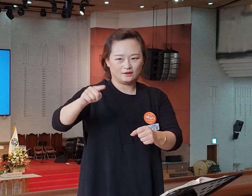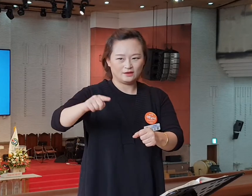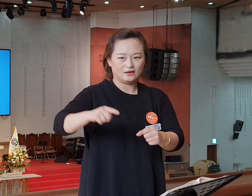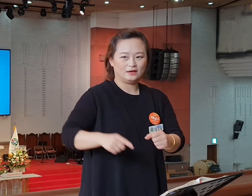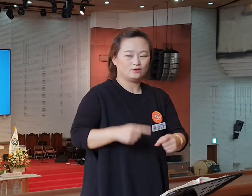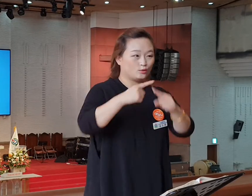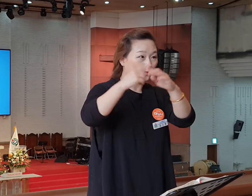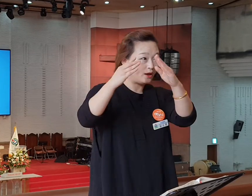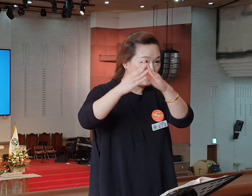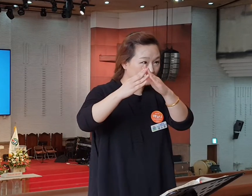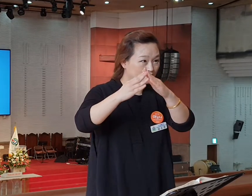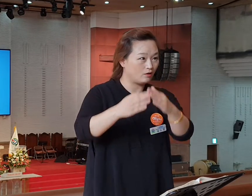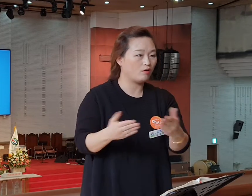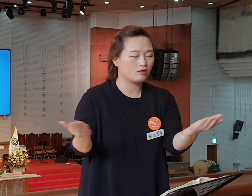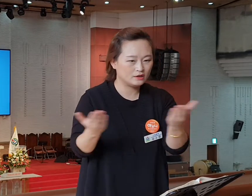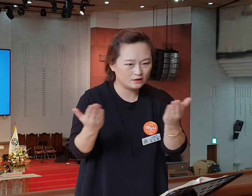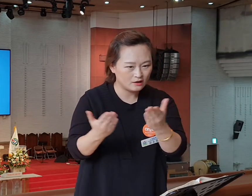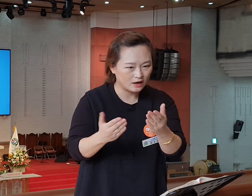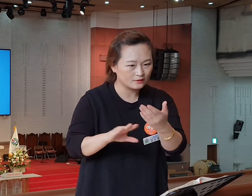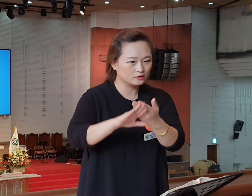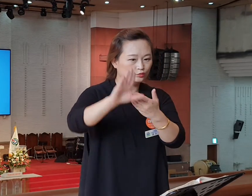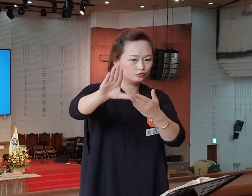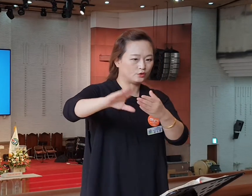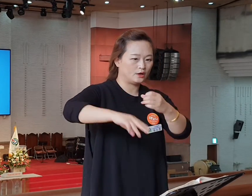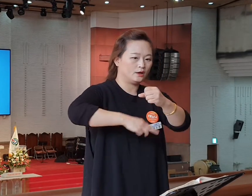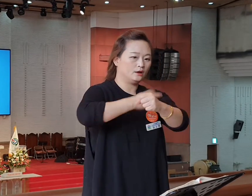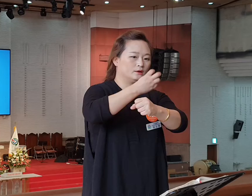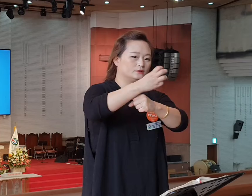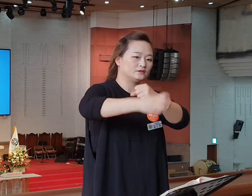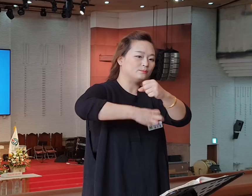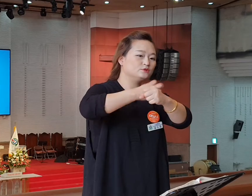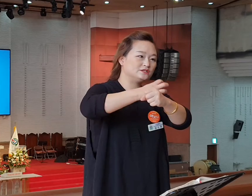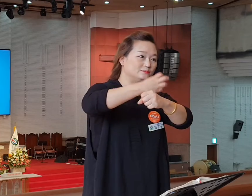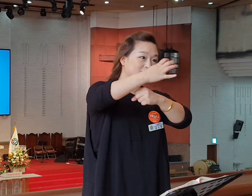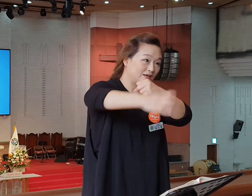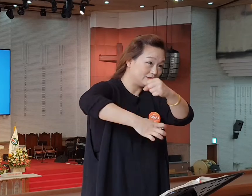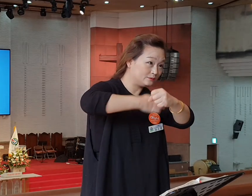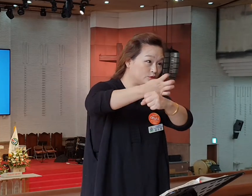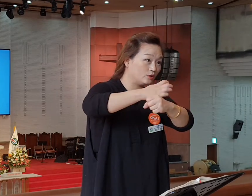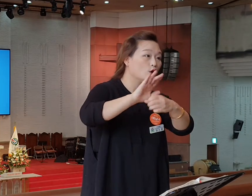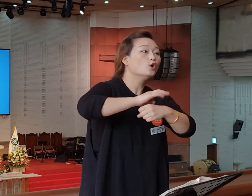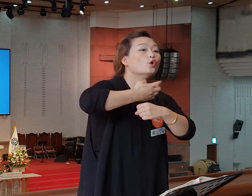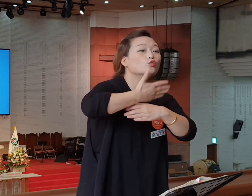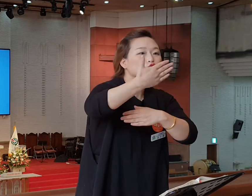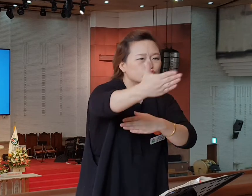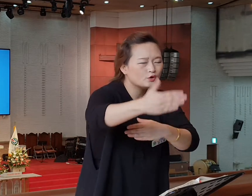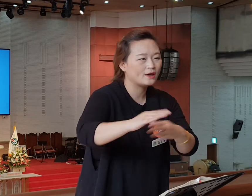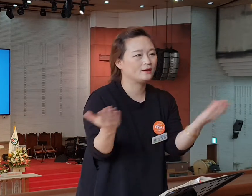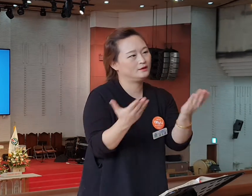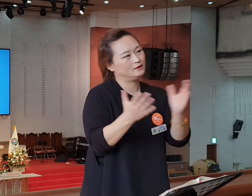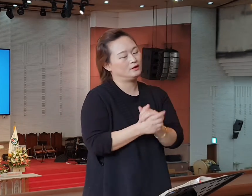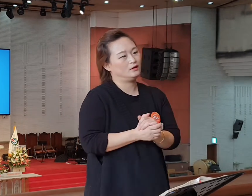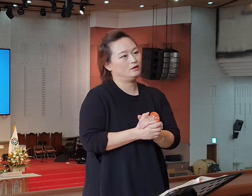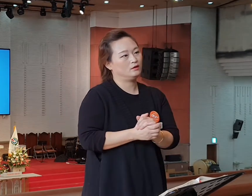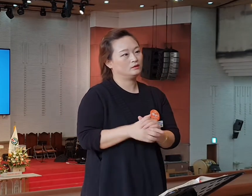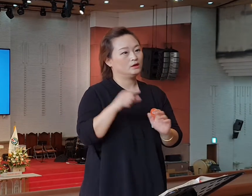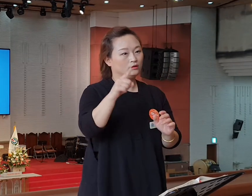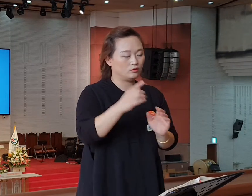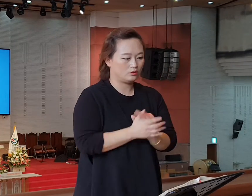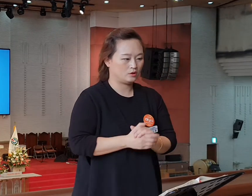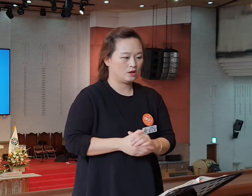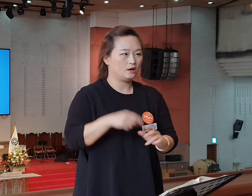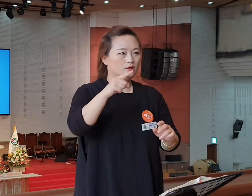40년 이후의 일입니다. 30, 40년쯤이 지나서요. 사도 요한이 요한계시록을 통해서 주님이